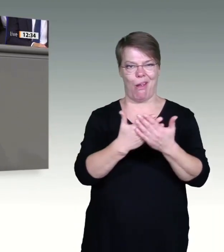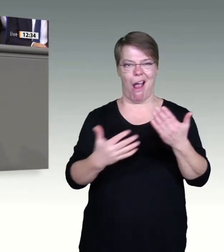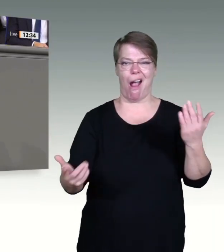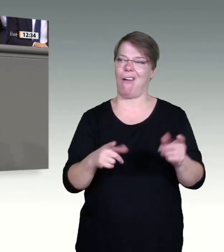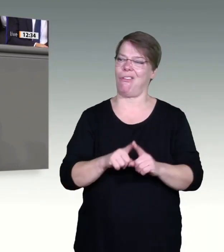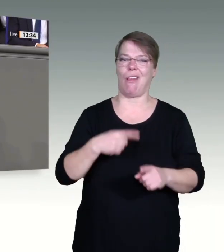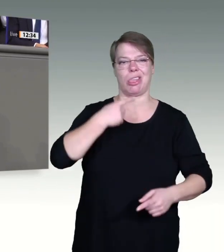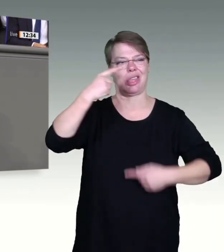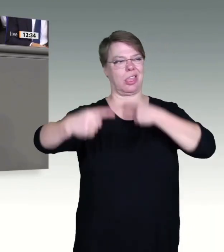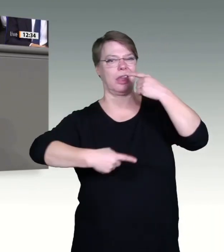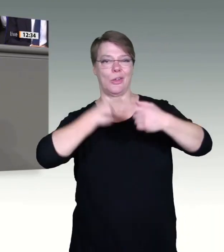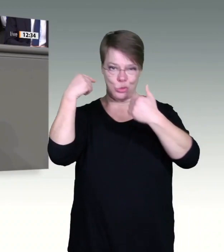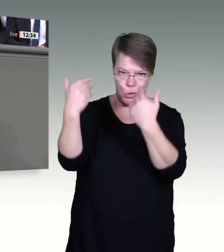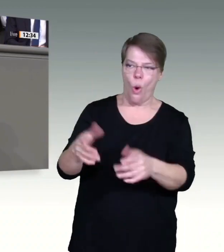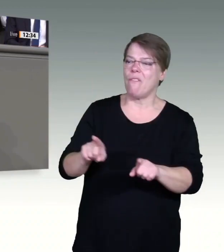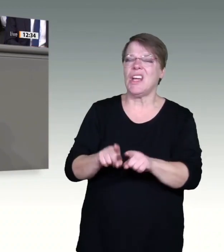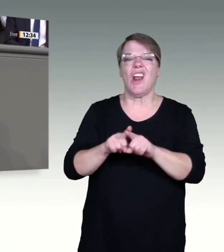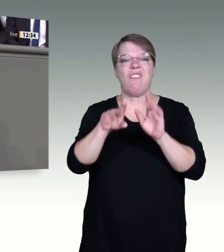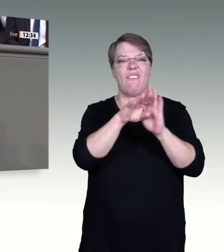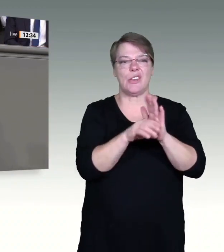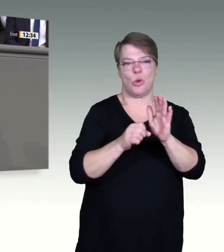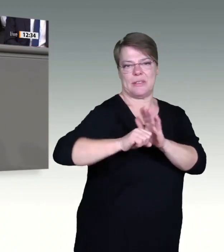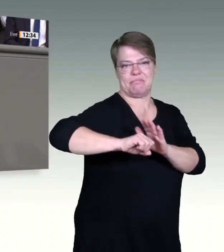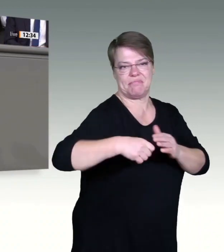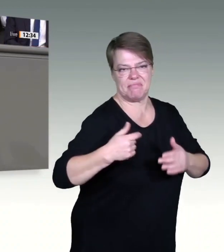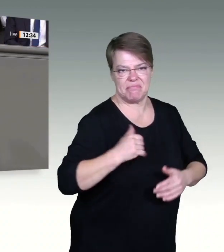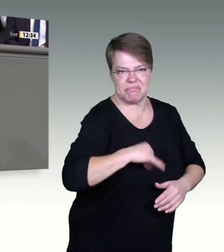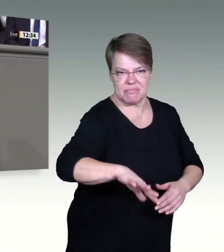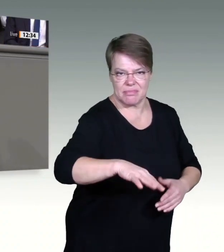Abwehrrechte der Bürger gegen übergriffige Staatshandeln sind.